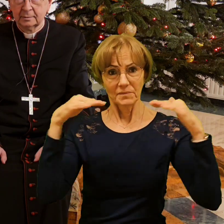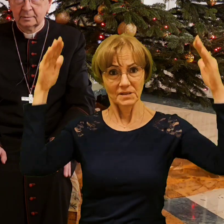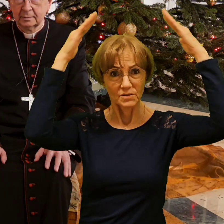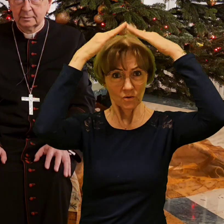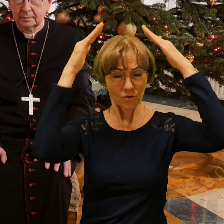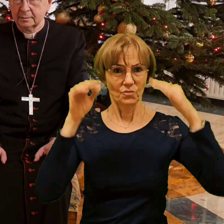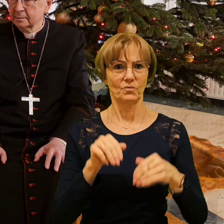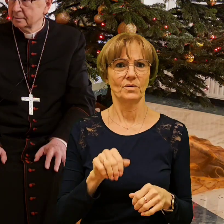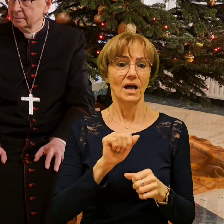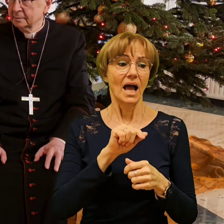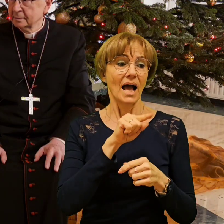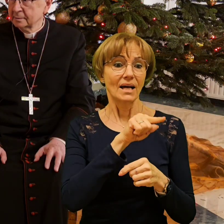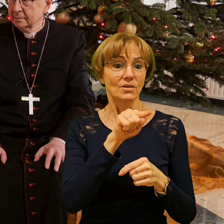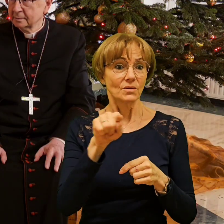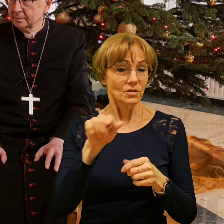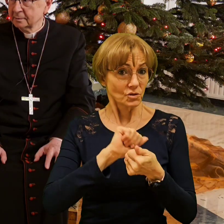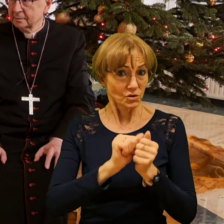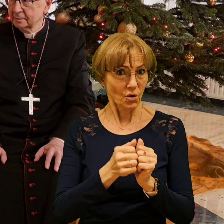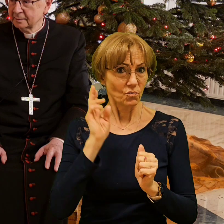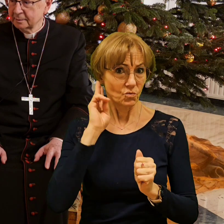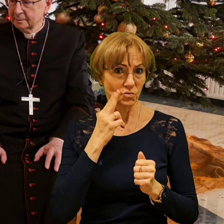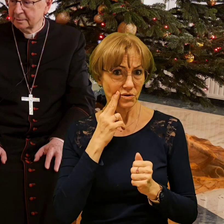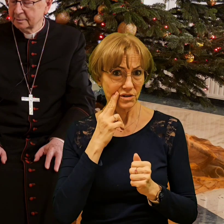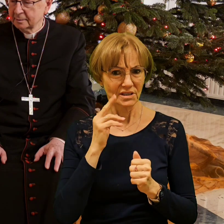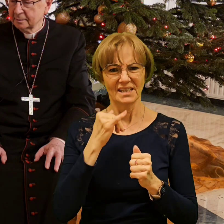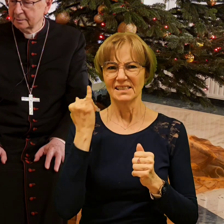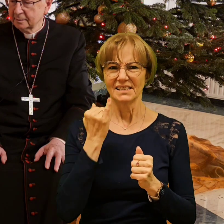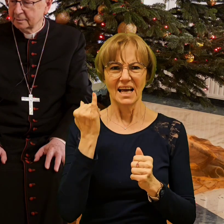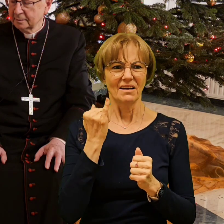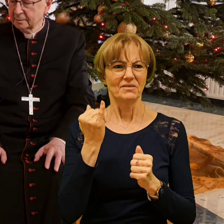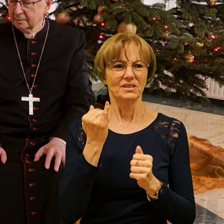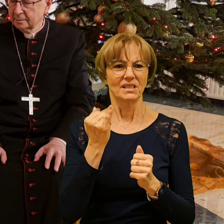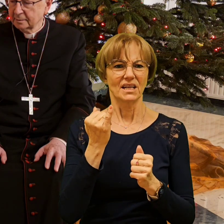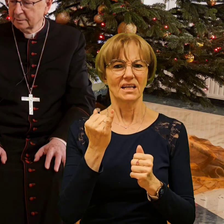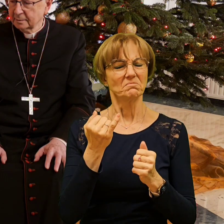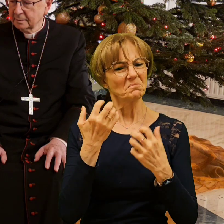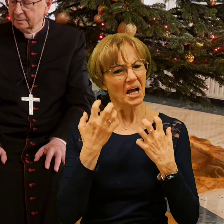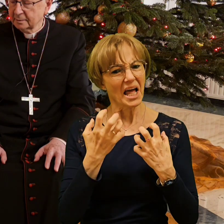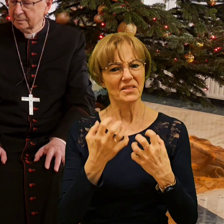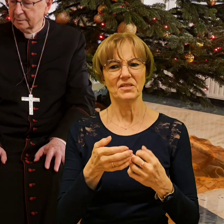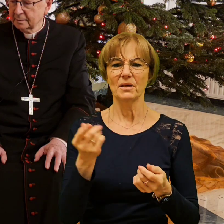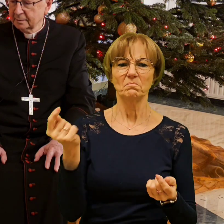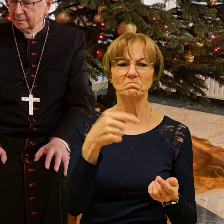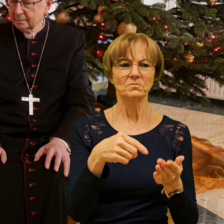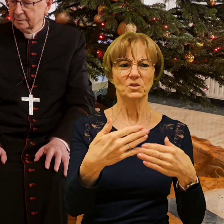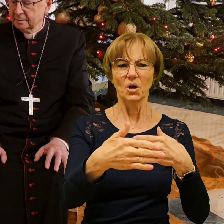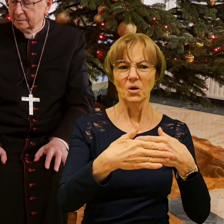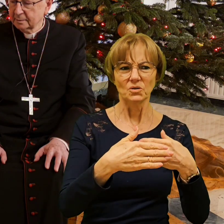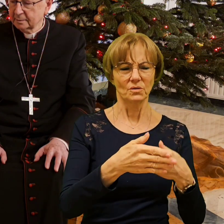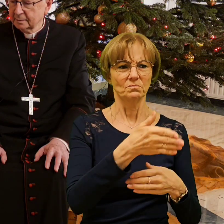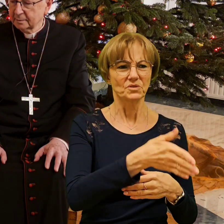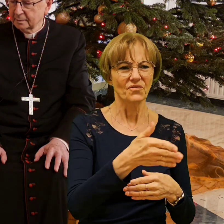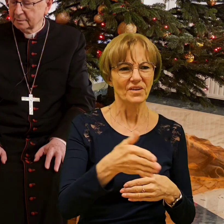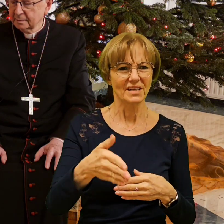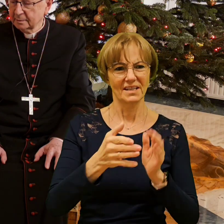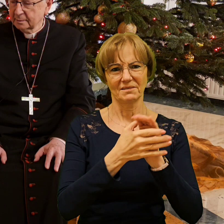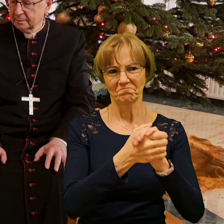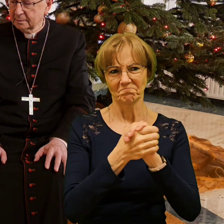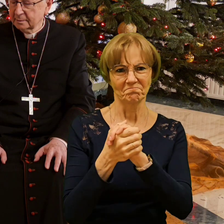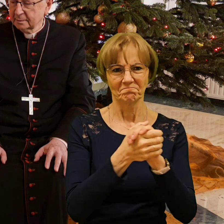arcybiskup, a są tam osoby niesłyszące, zawsze bez wachania podchodzą, aby się przepitać. Wówczas